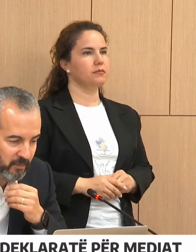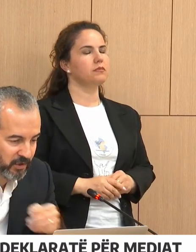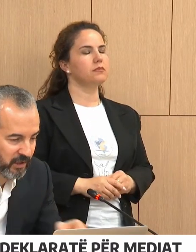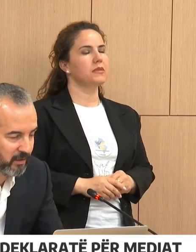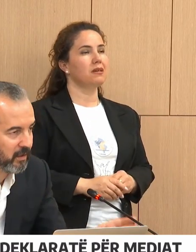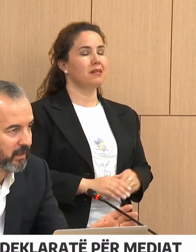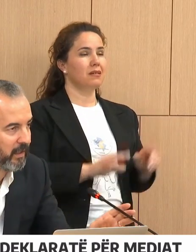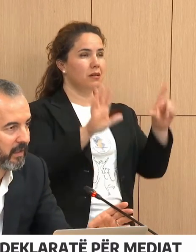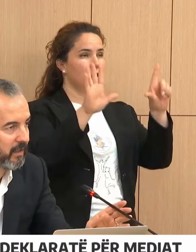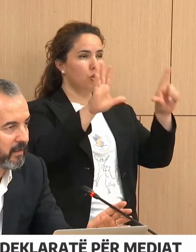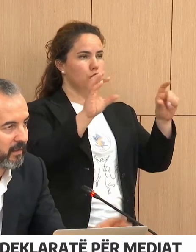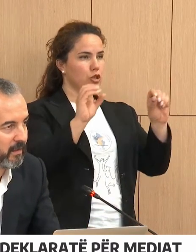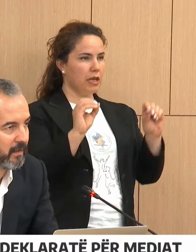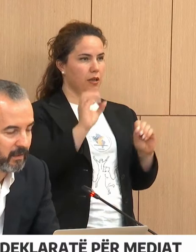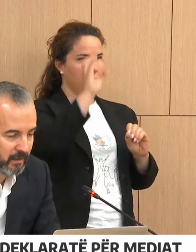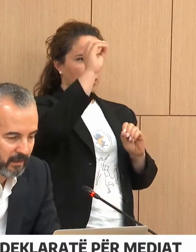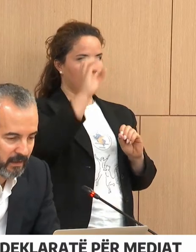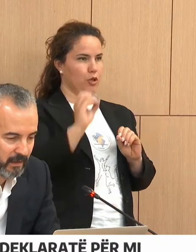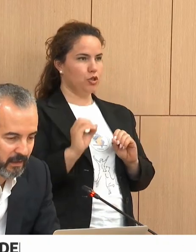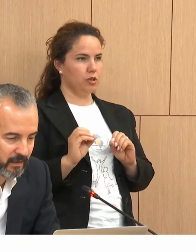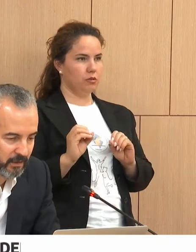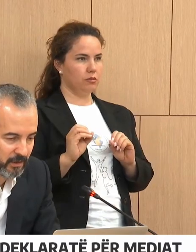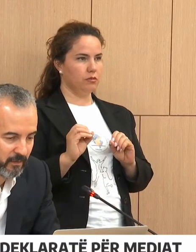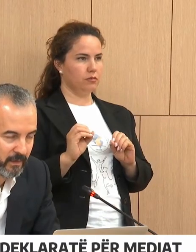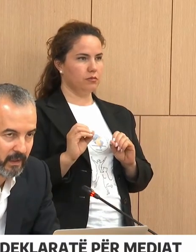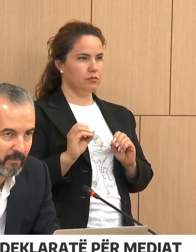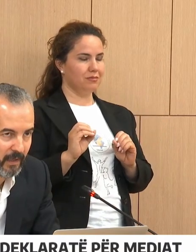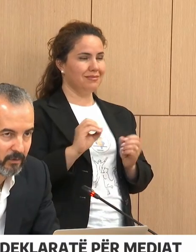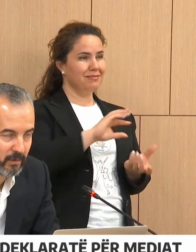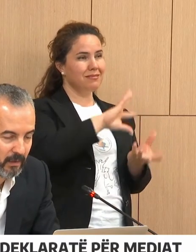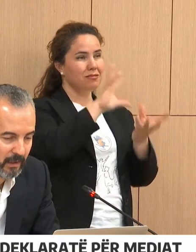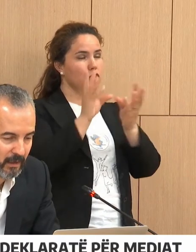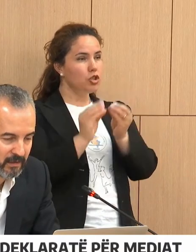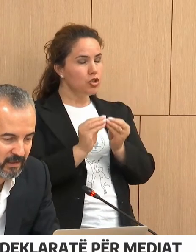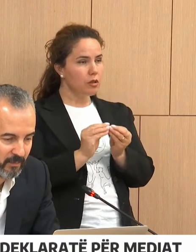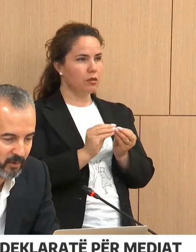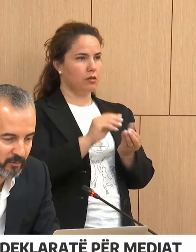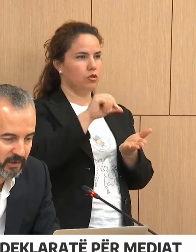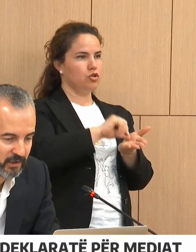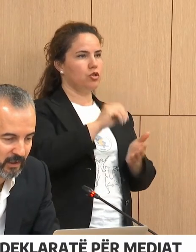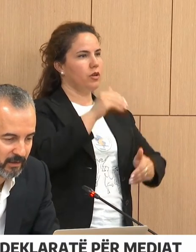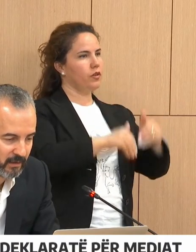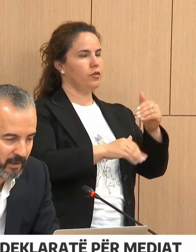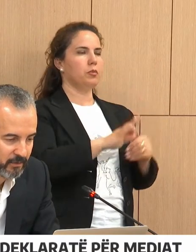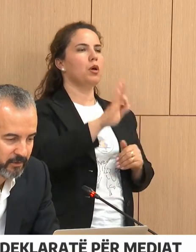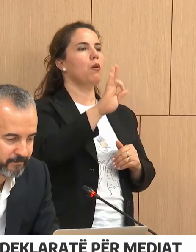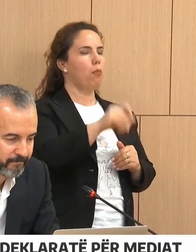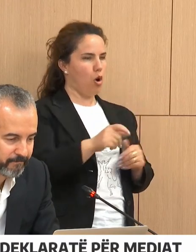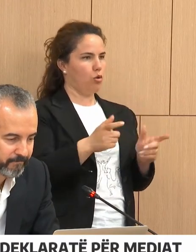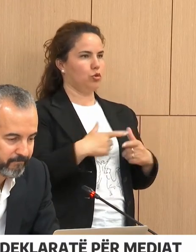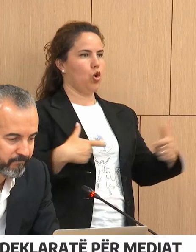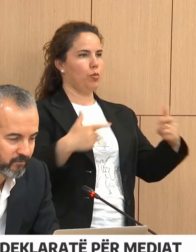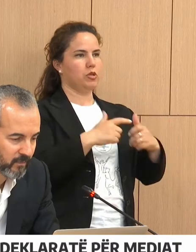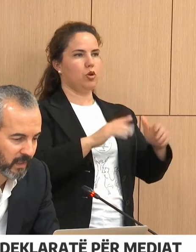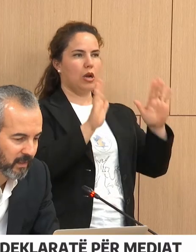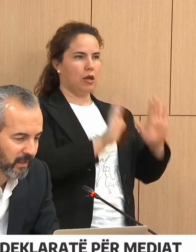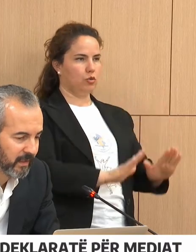70% e KCV-ve kam patur antarësime përët për 7 antarësh.